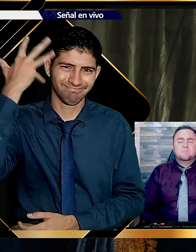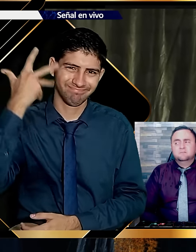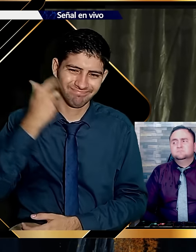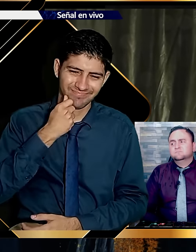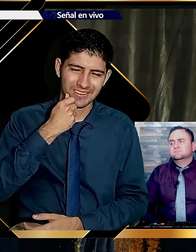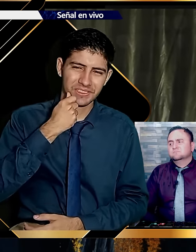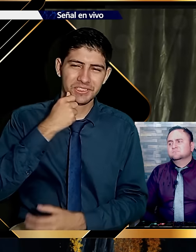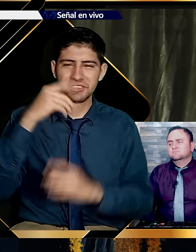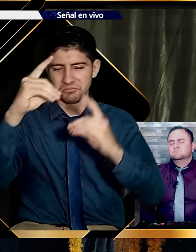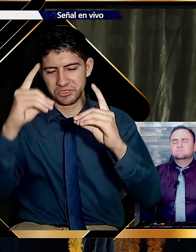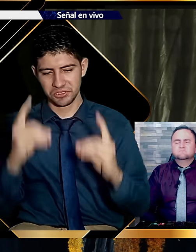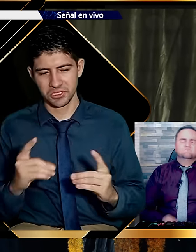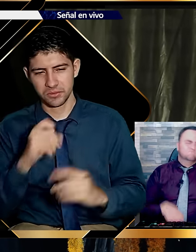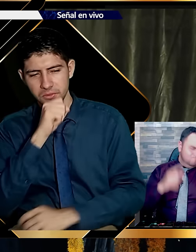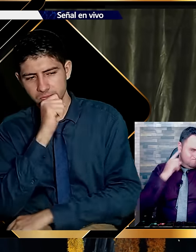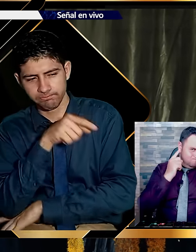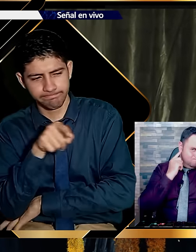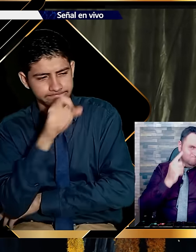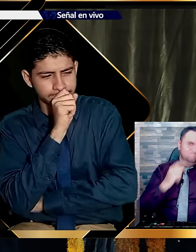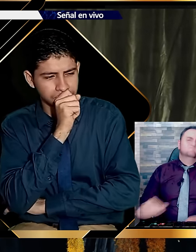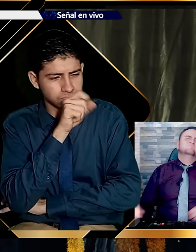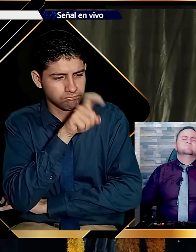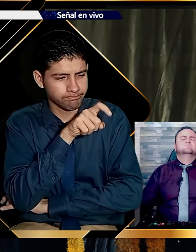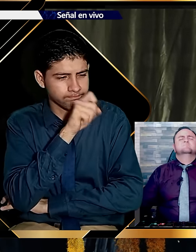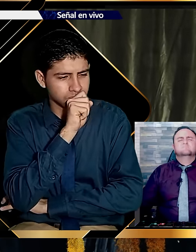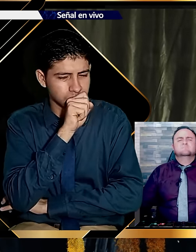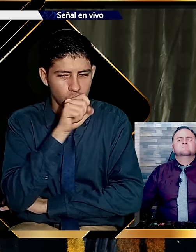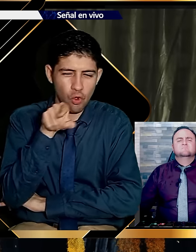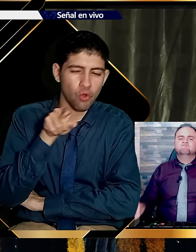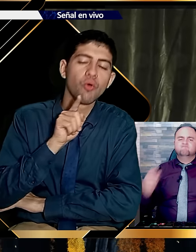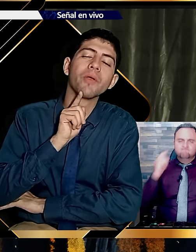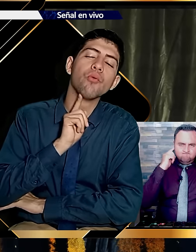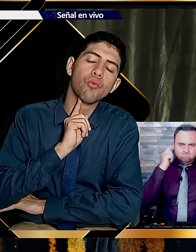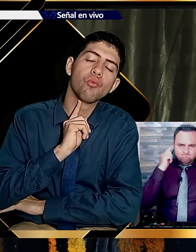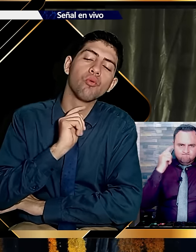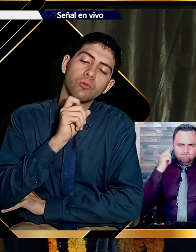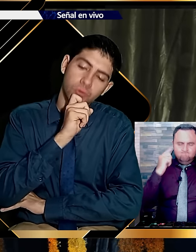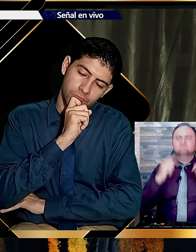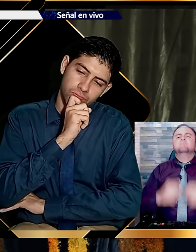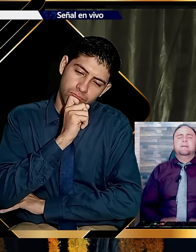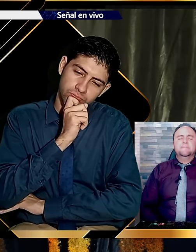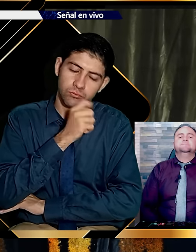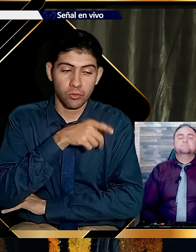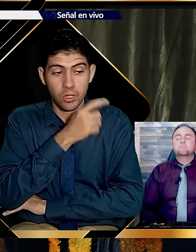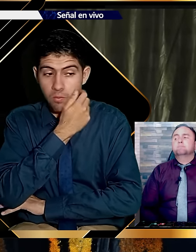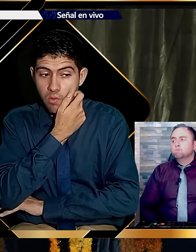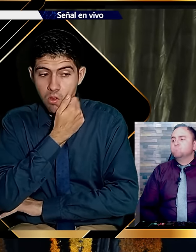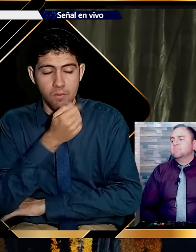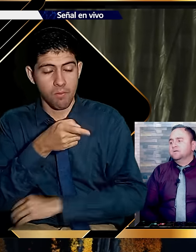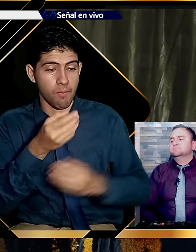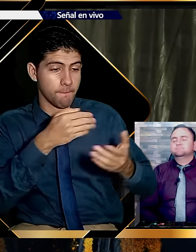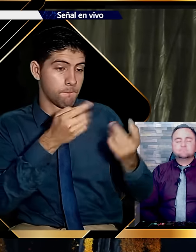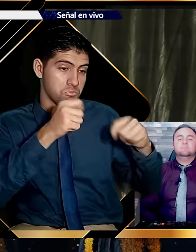A diario estamos determinando y participando selectivamente. Entre lo necesario. Y lo que me agrada. Entre lo que debo